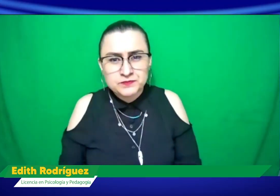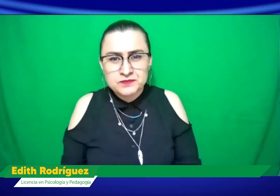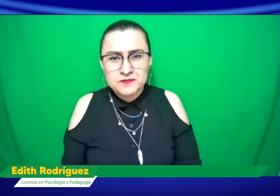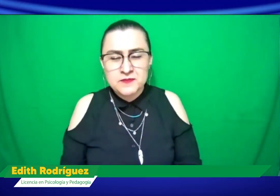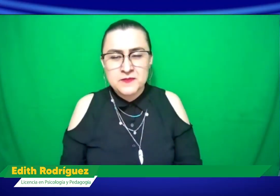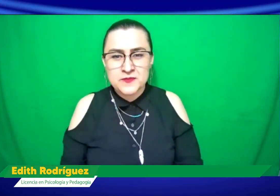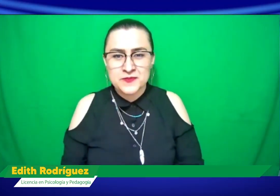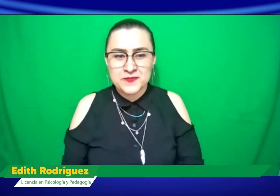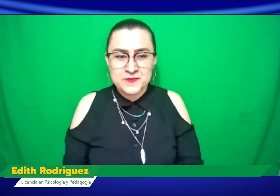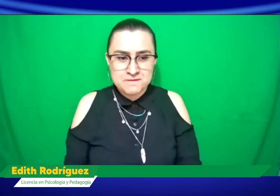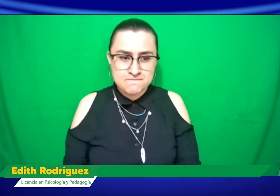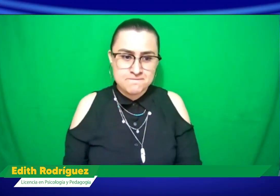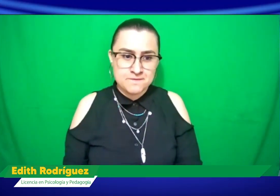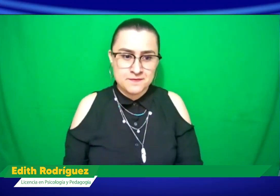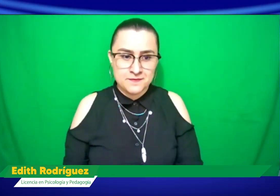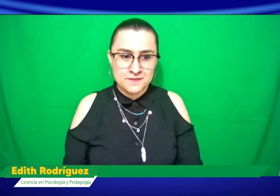atenciones, no sé si Aris conozca otra.